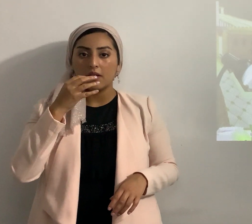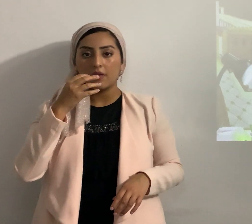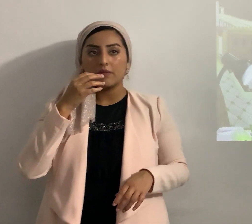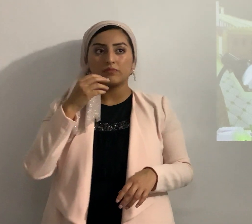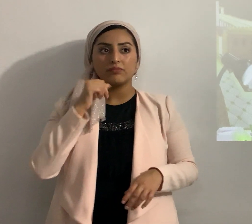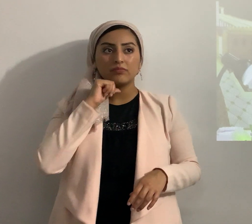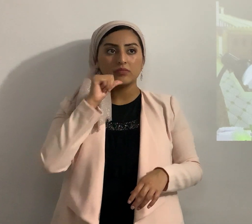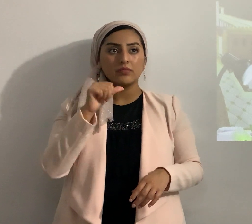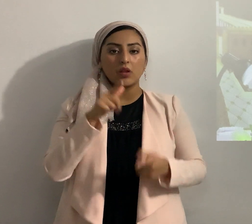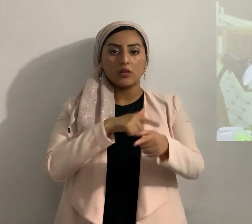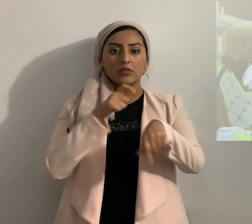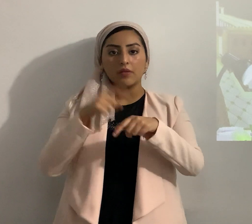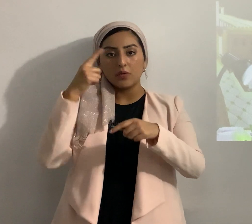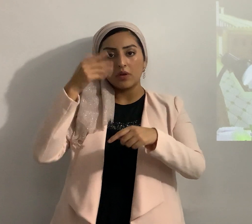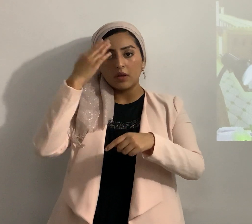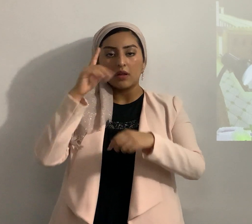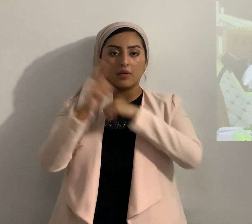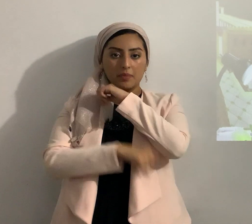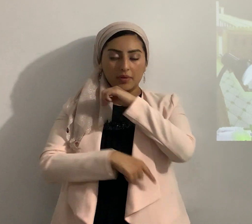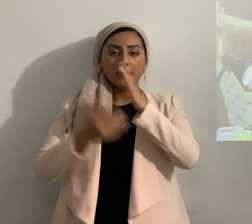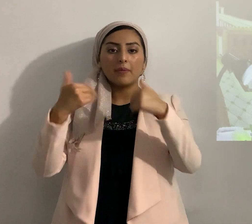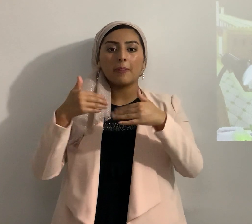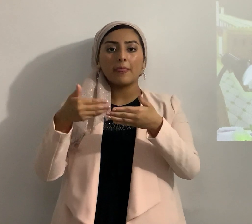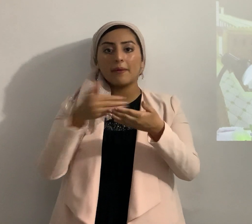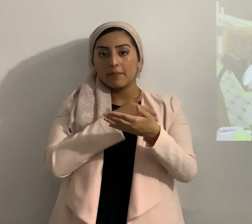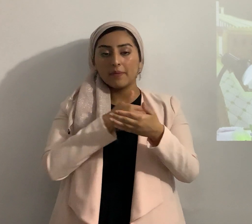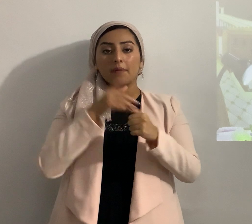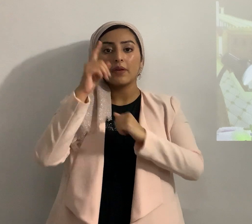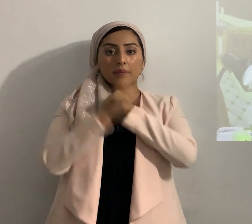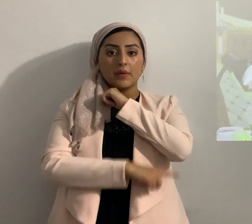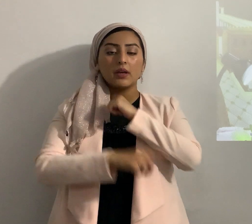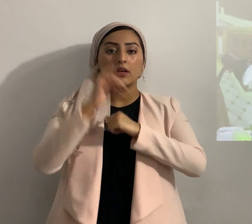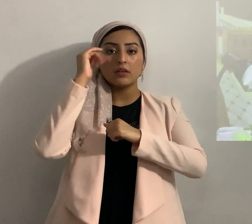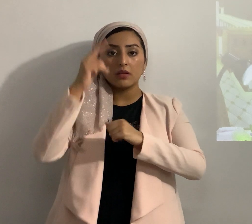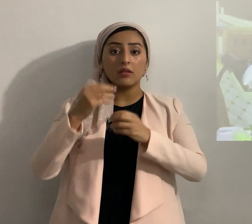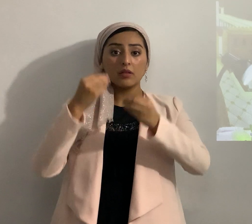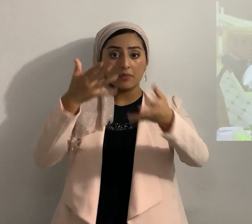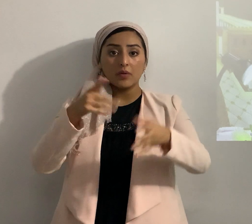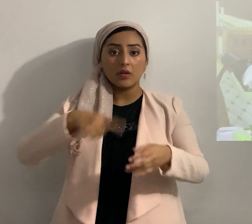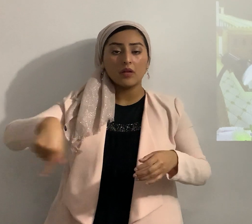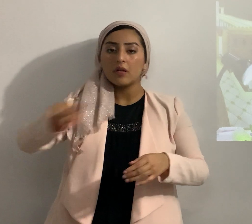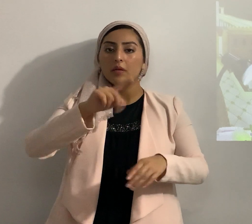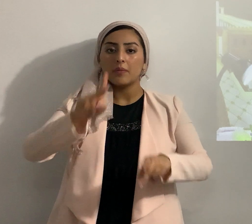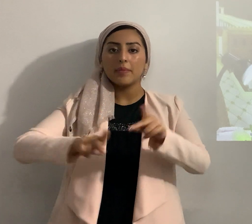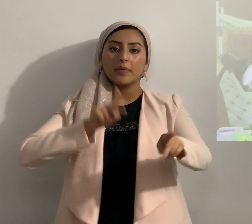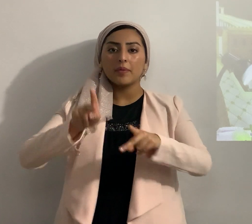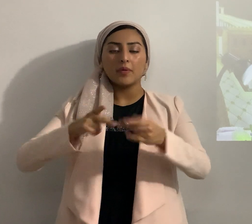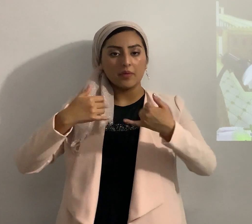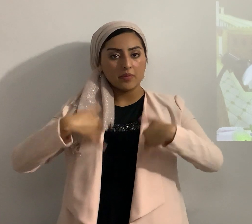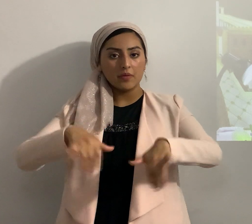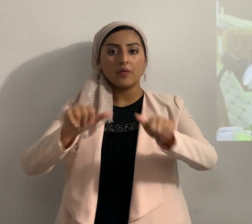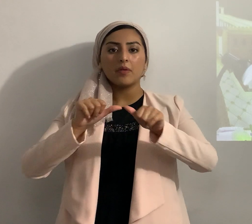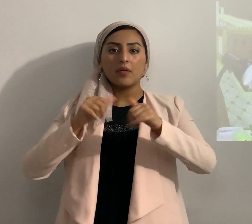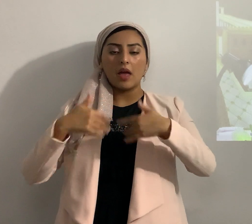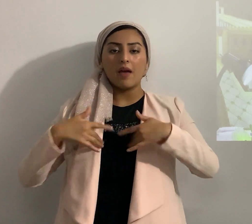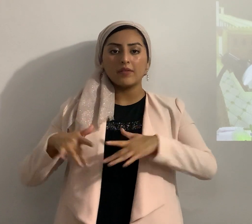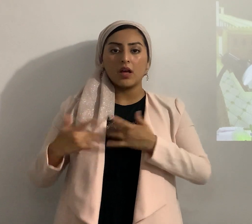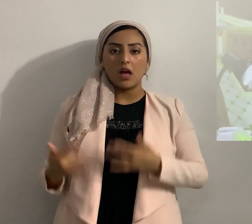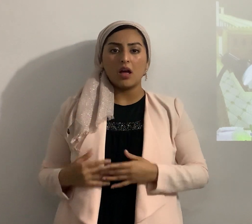vuelvo a repetir esta frase antes de castigarlos Yahweh confirmó que esa gente tenía seguía teniendo un corazón endurecido necio